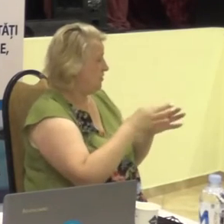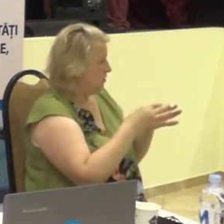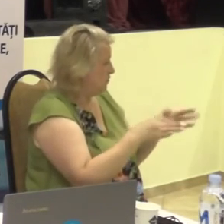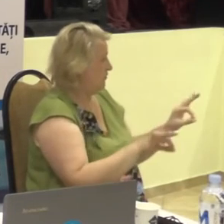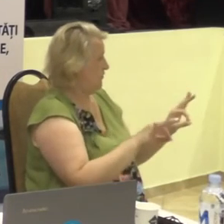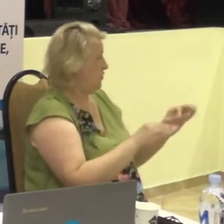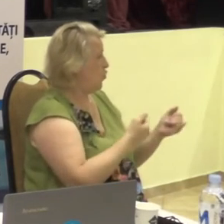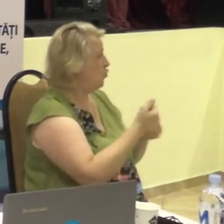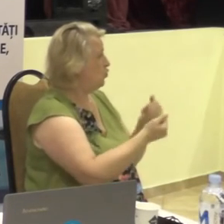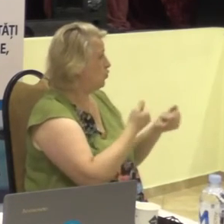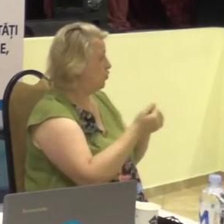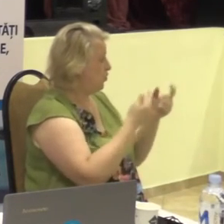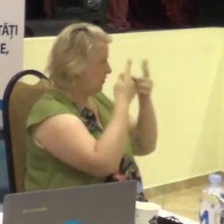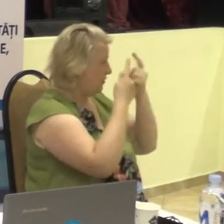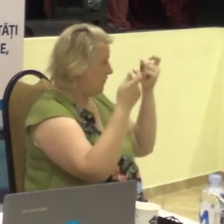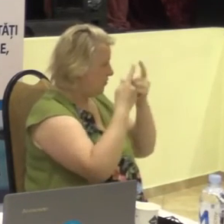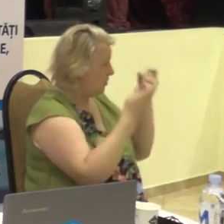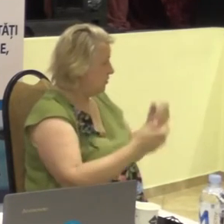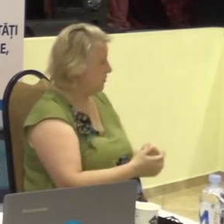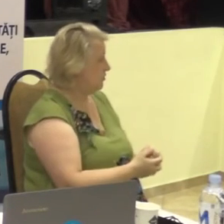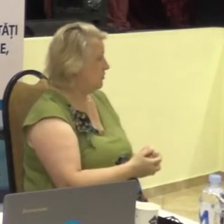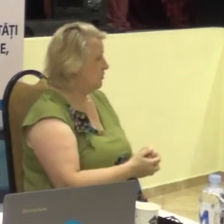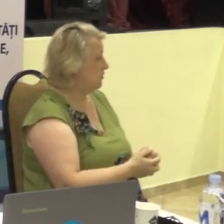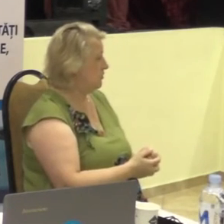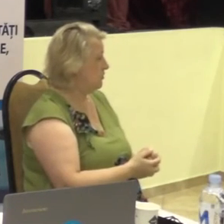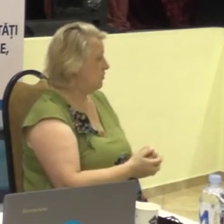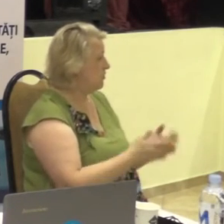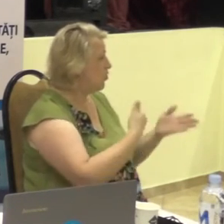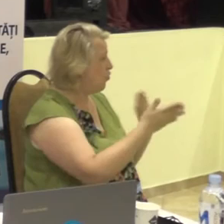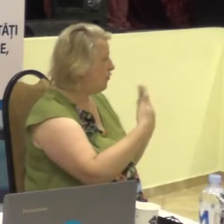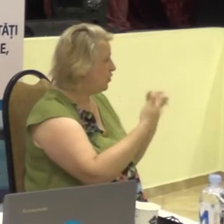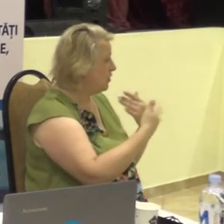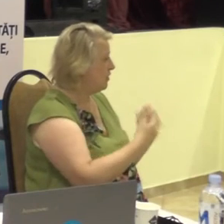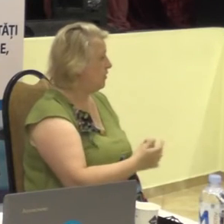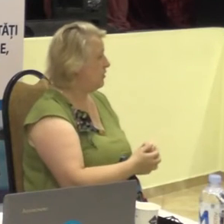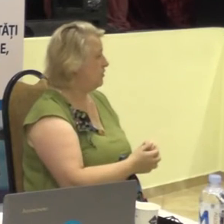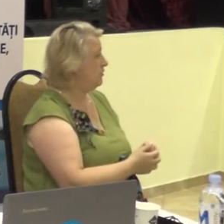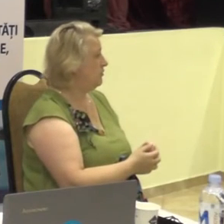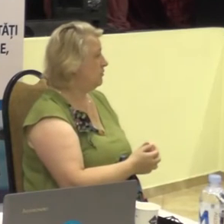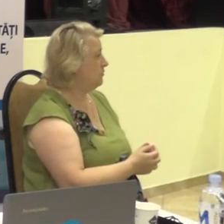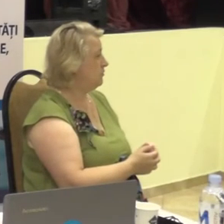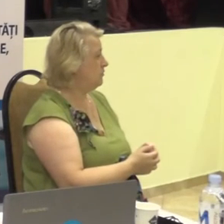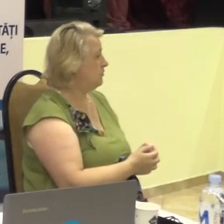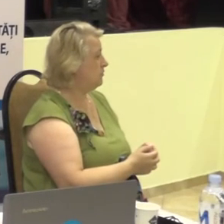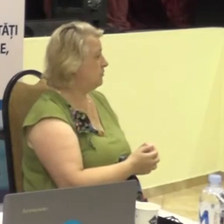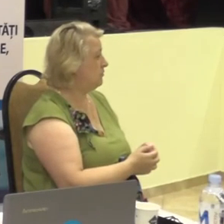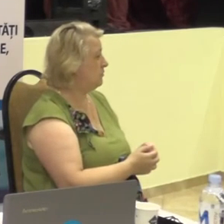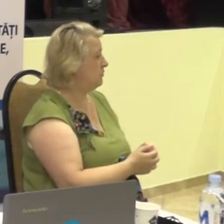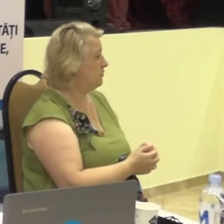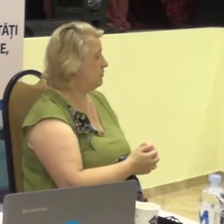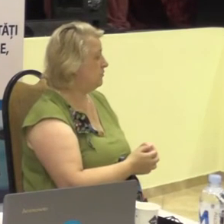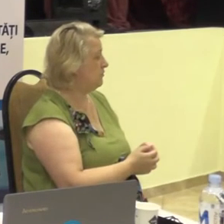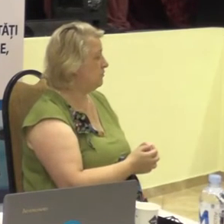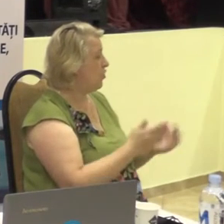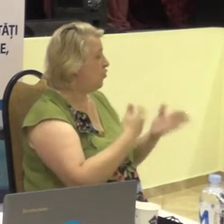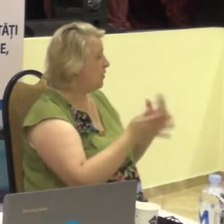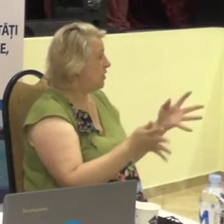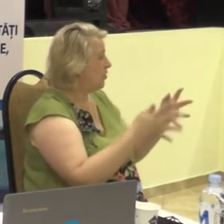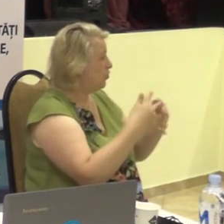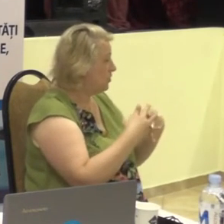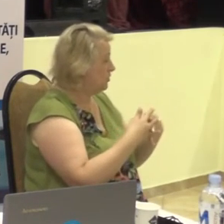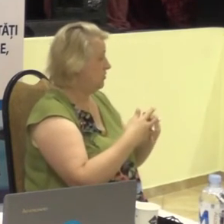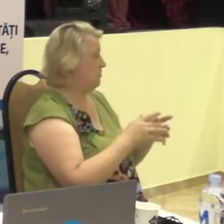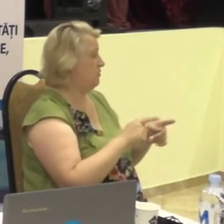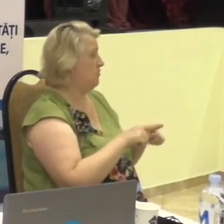servicii de informare, de comunicare, inclusiv, la servicii